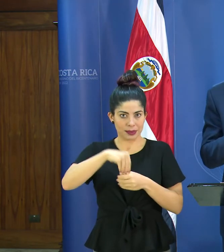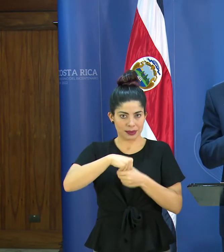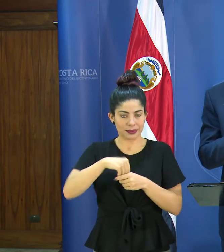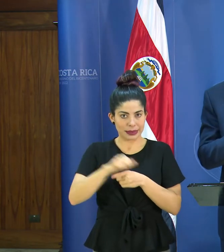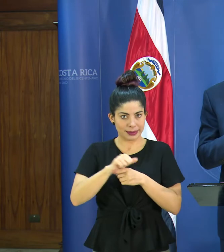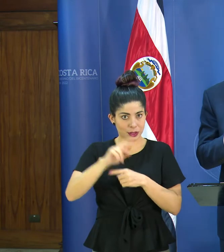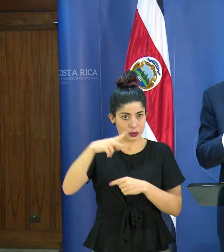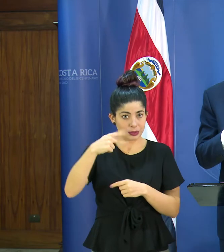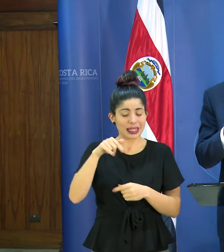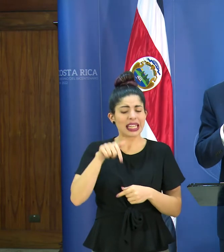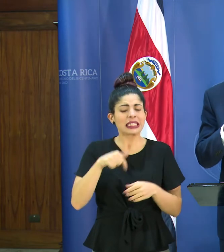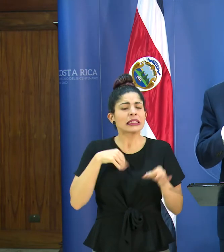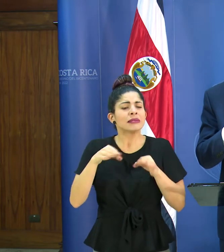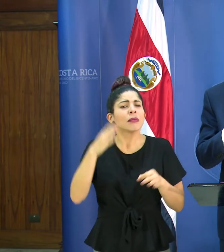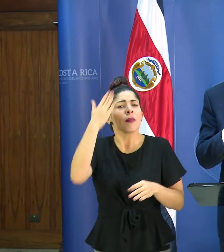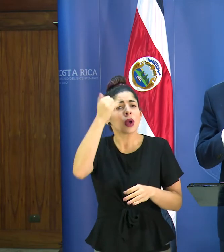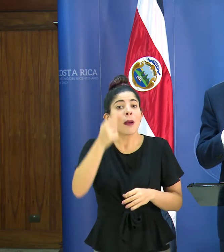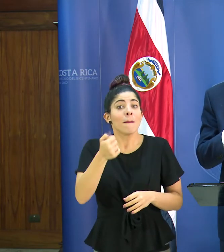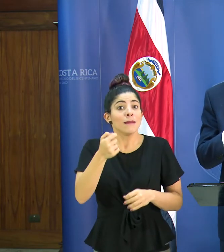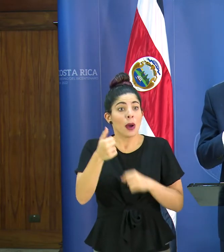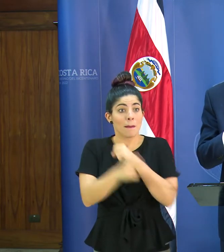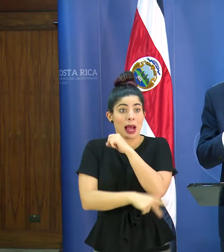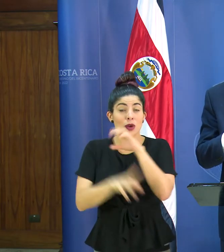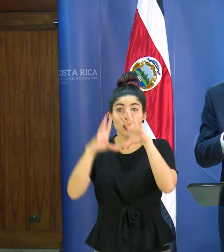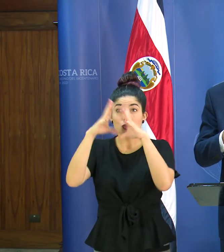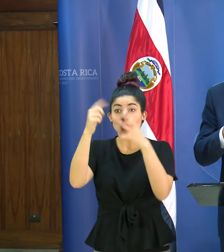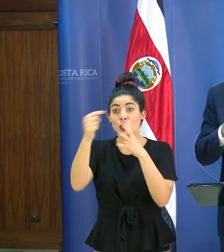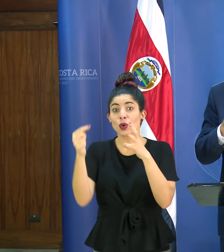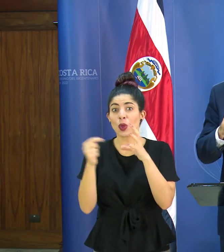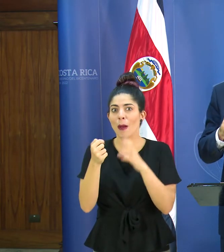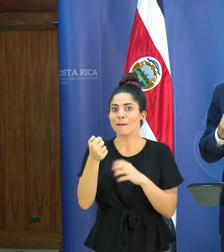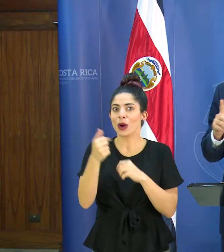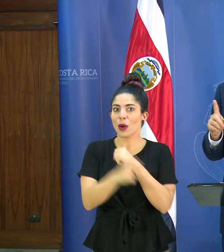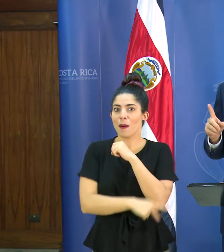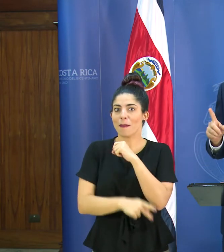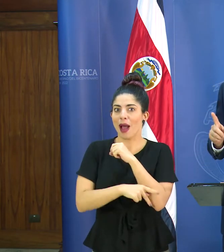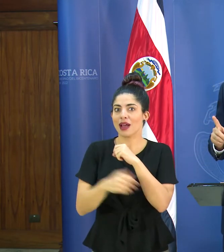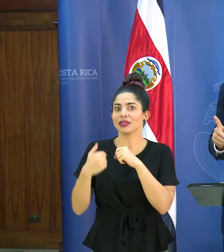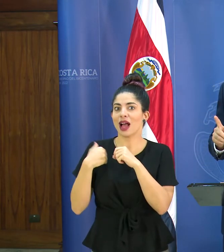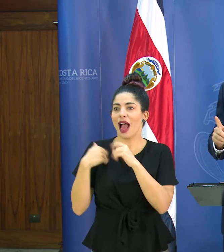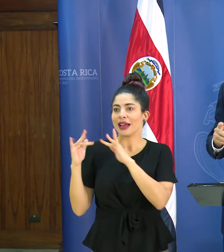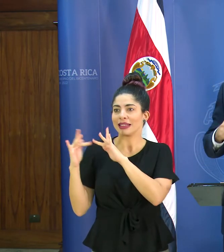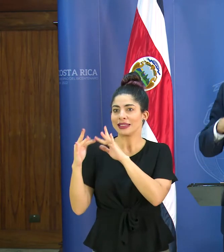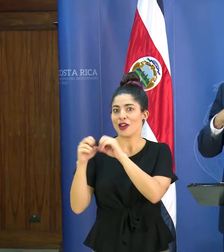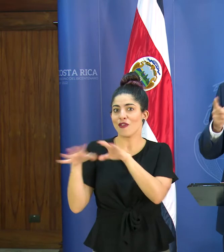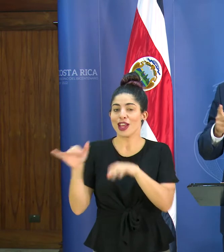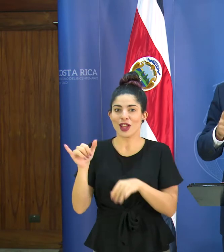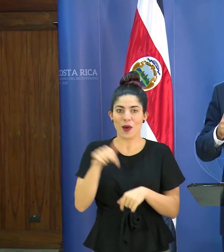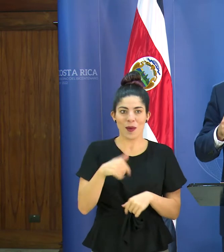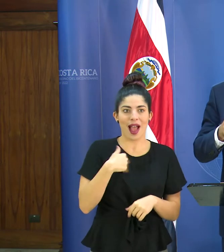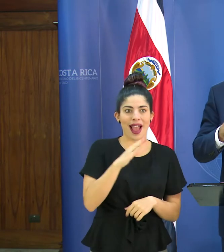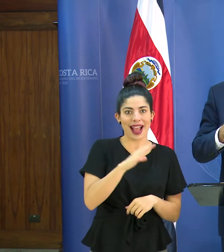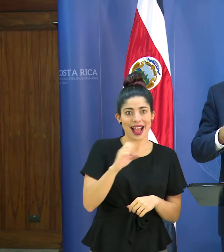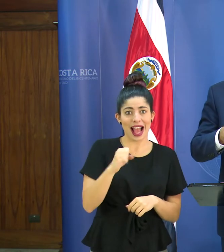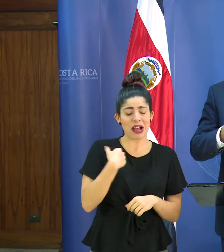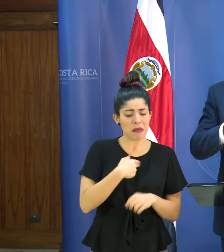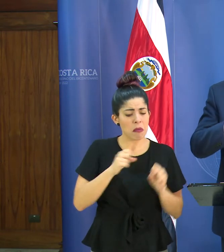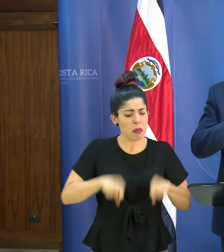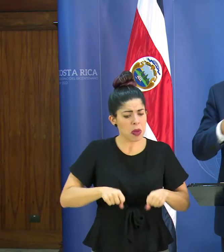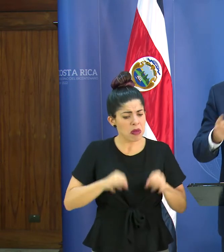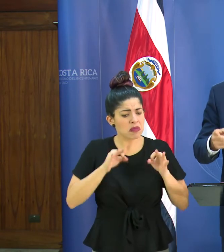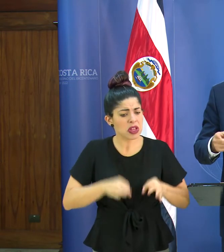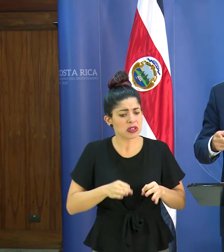Esto lo menciono porque hay pocos países en el mundo que tienen una red como la que tiene la caja, donde podemos tomar estas decisiones